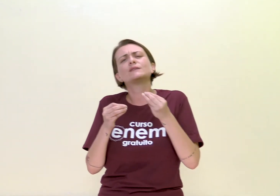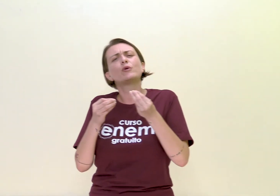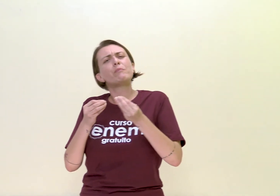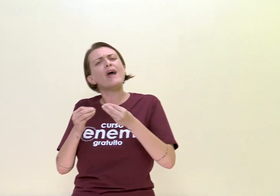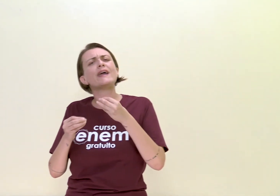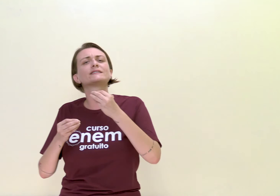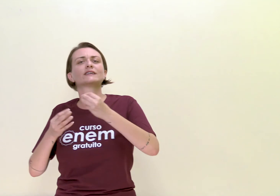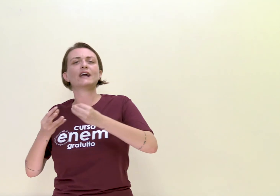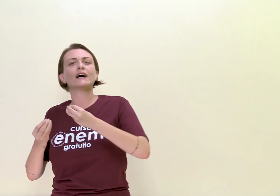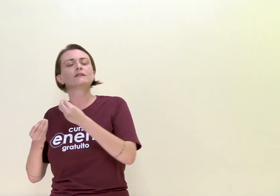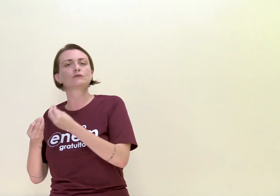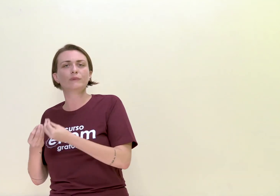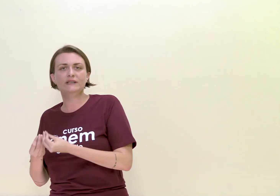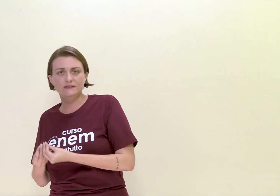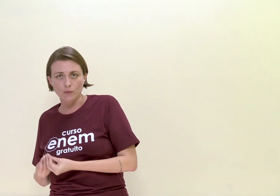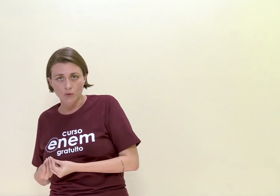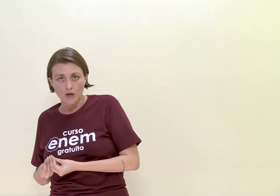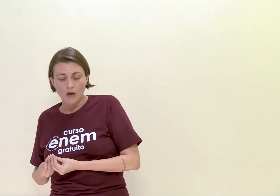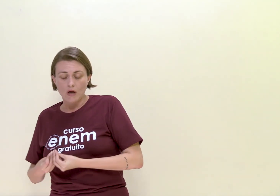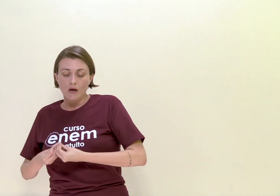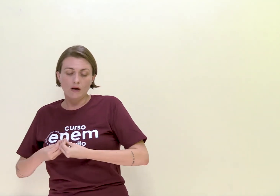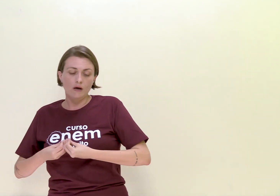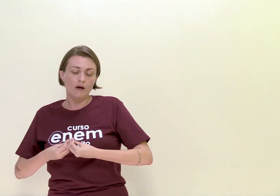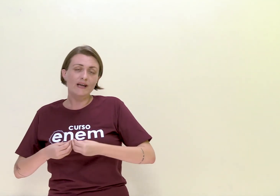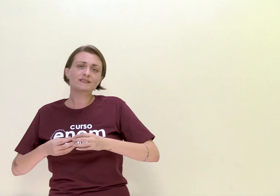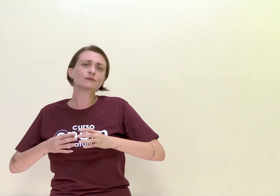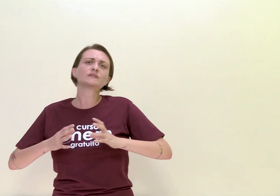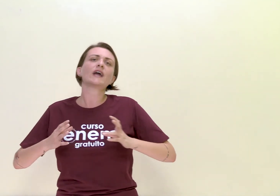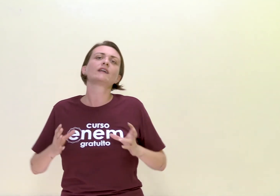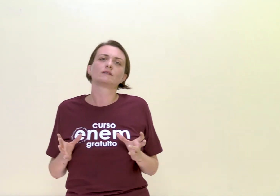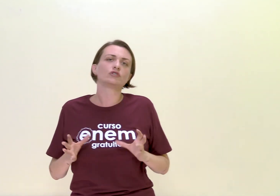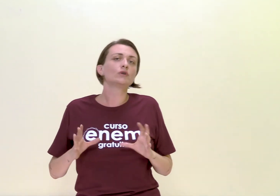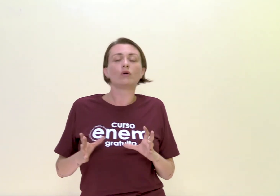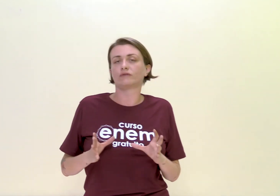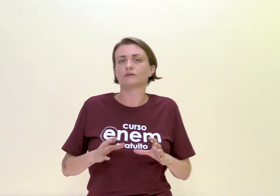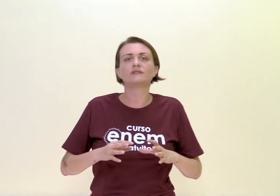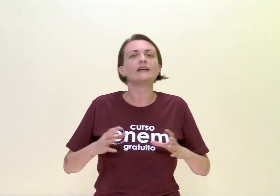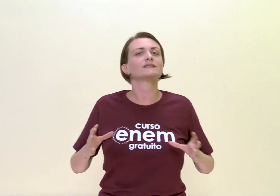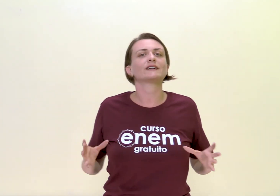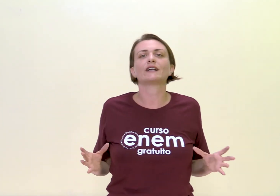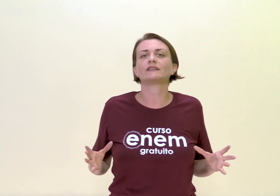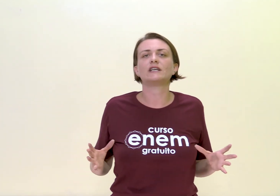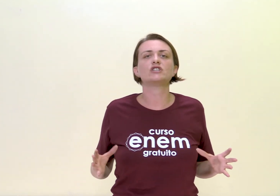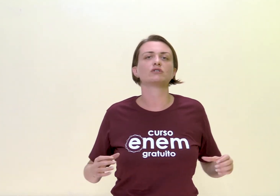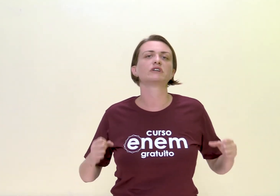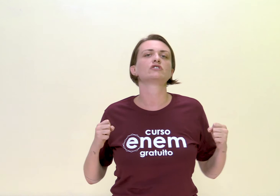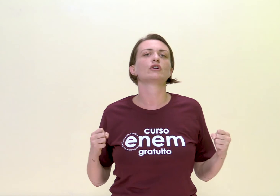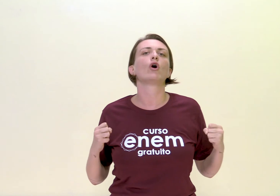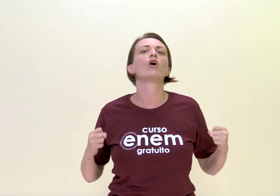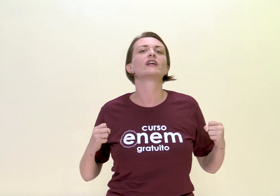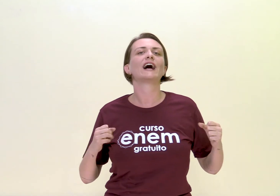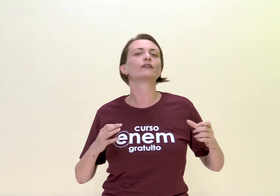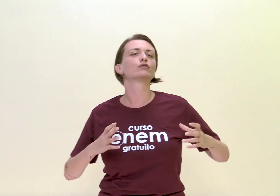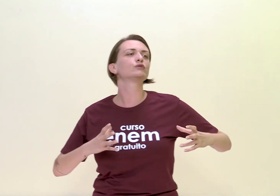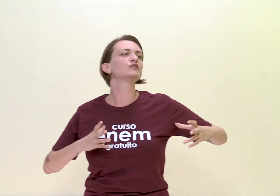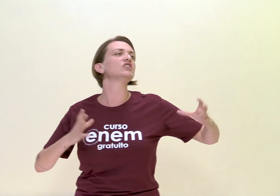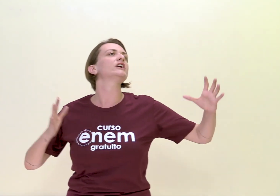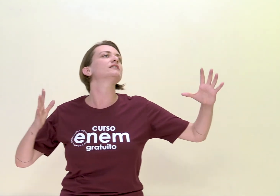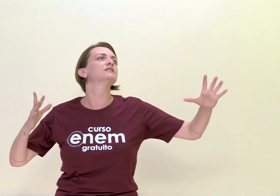epopeias criadas no Brasil. eles não têm, de novo, não têm essa característica do grande herói, lá dos Lusia, das